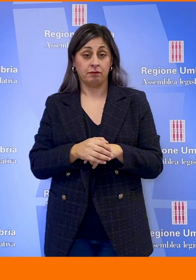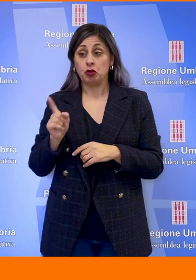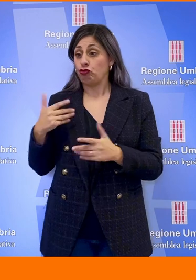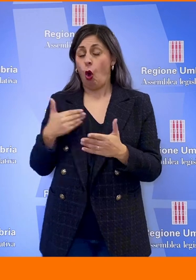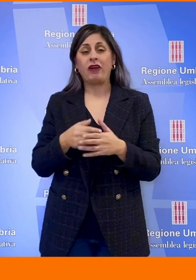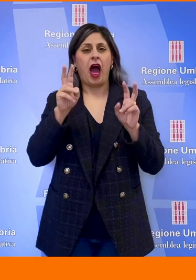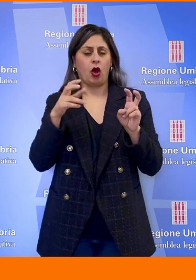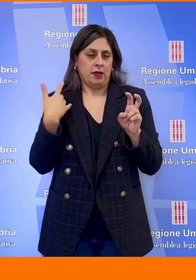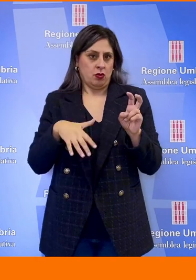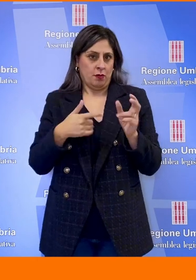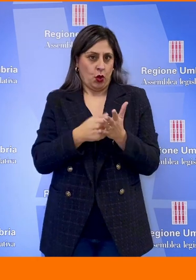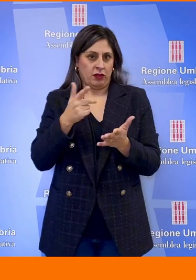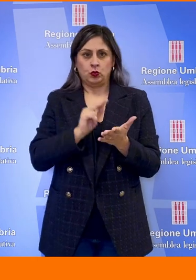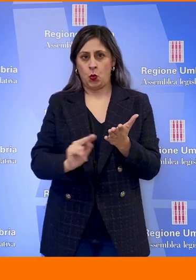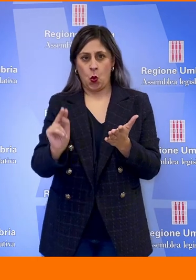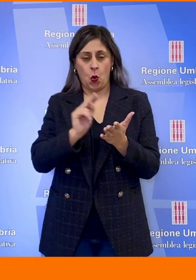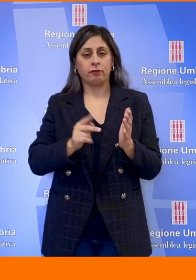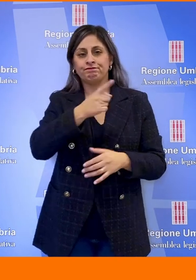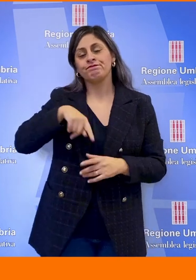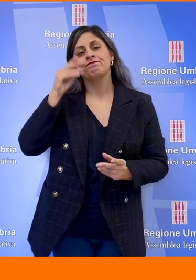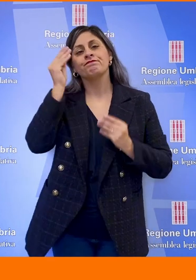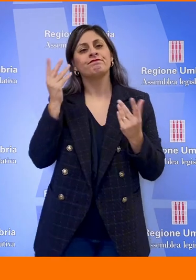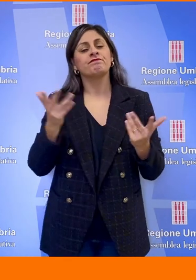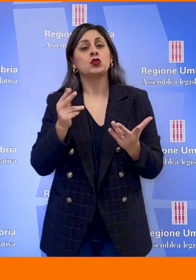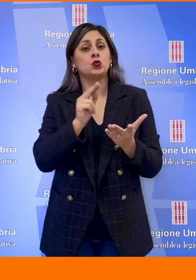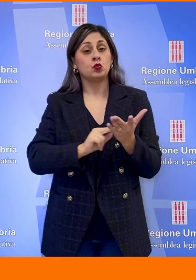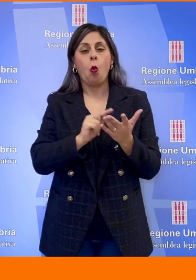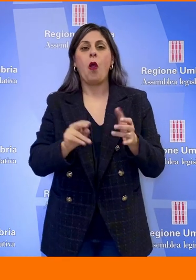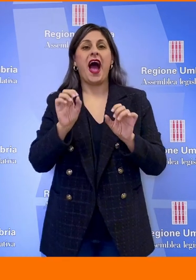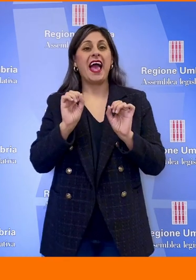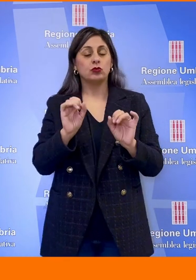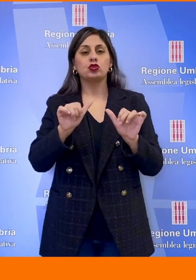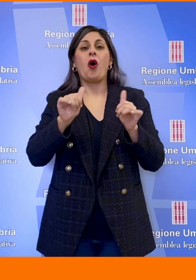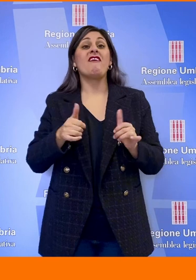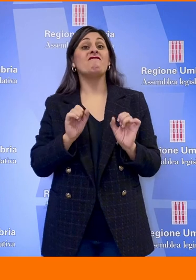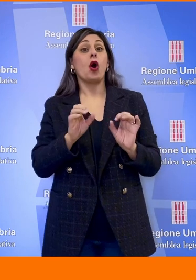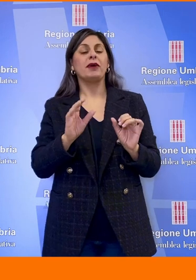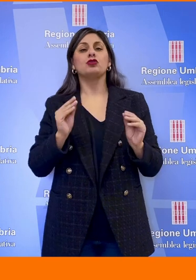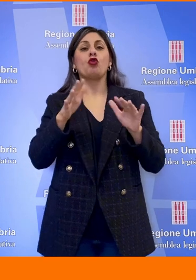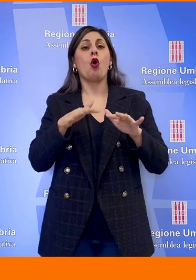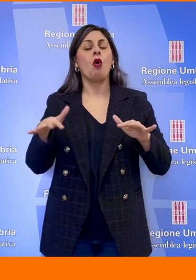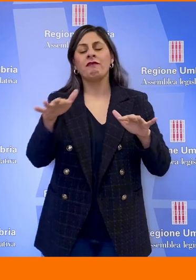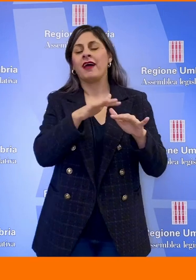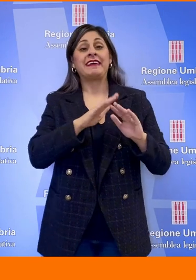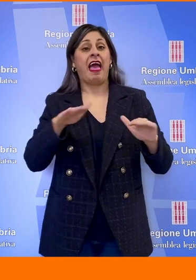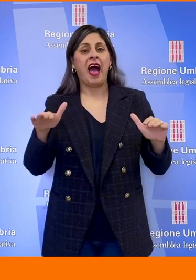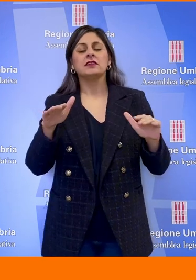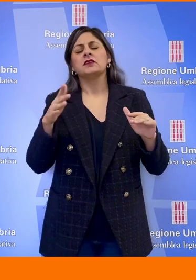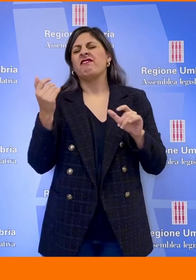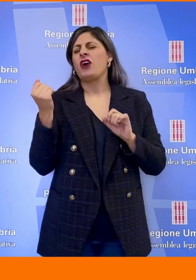anche quello della scuola. Noi pensiamo che la scuola e l'istruzione e la formazione dei nostri ragazzi siano fondamentali. Il